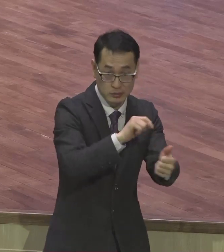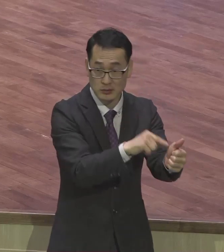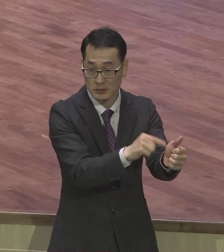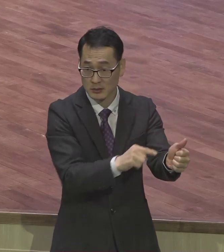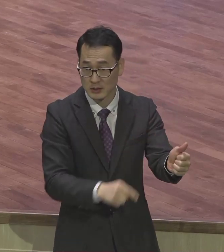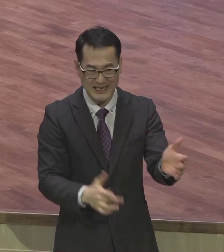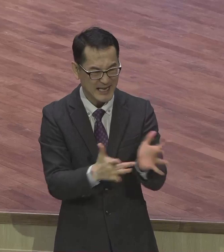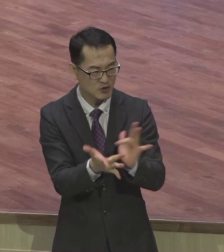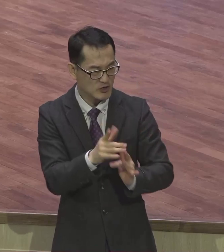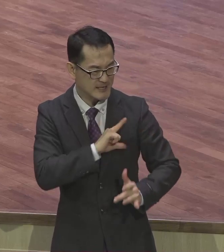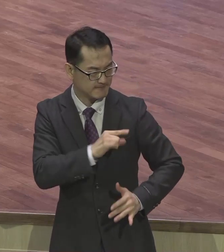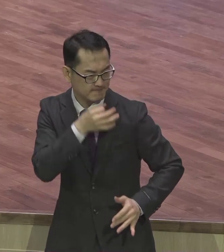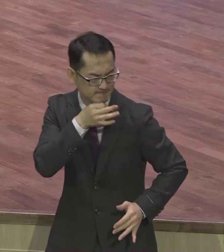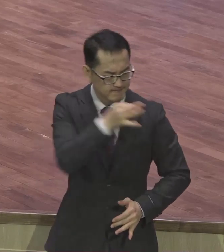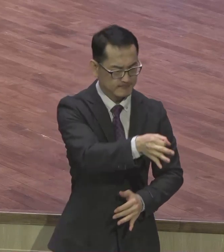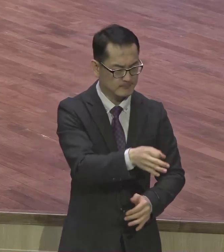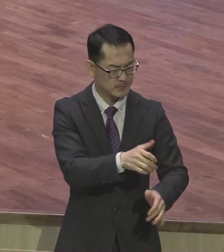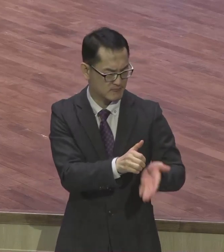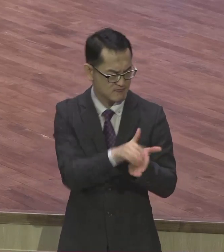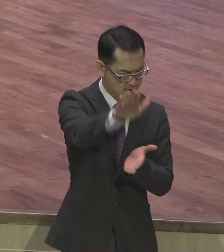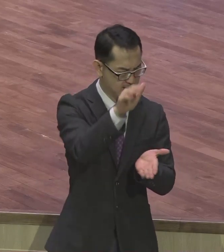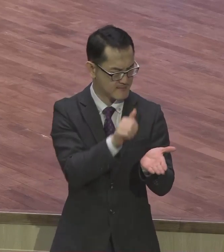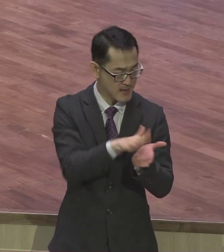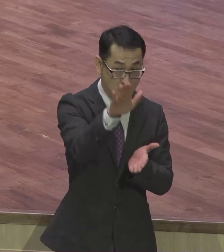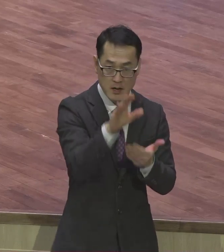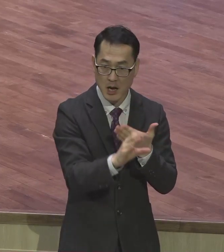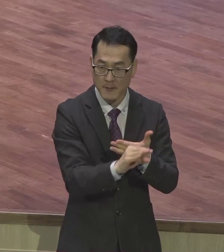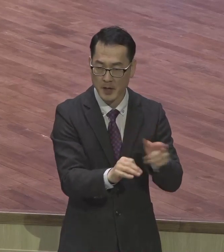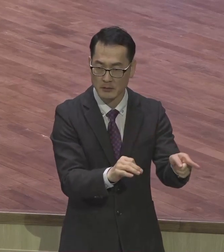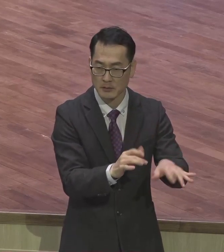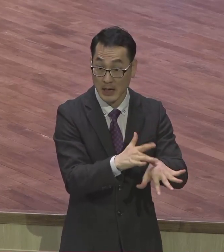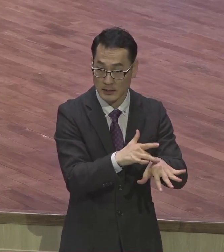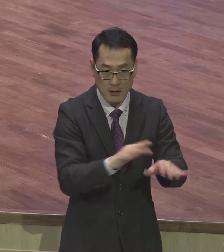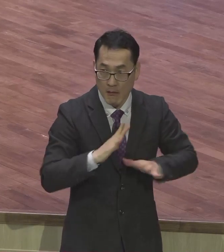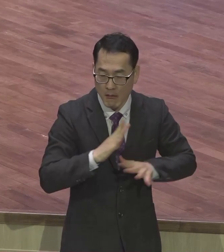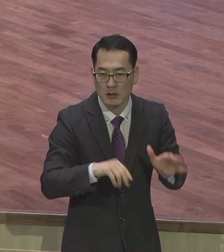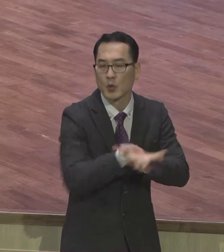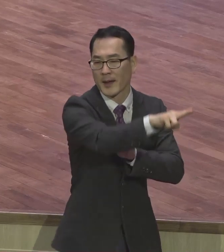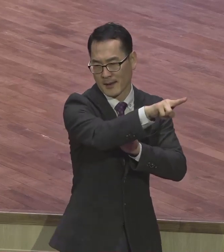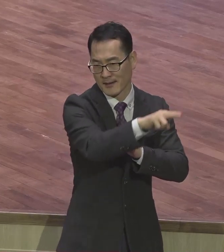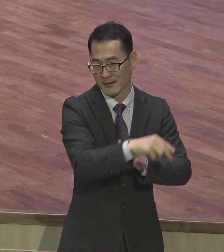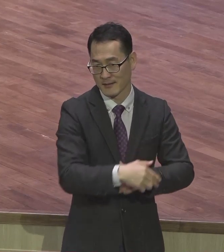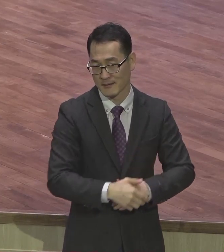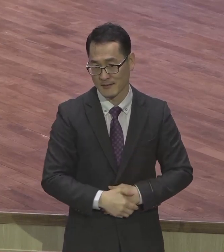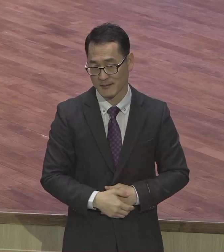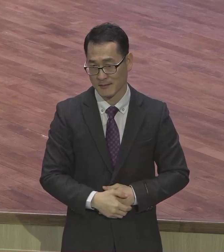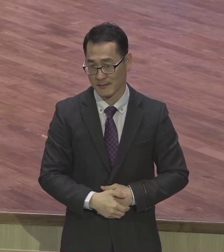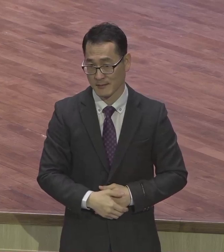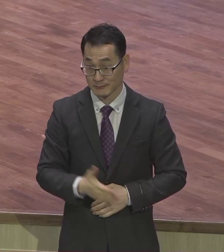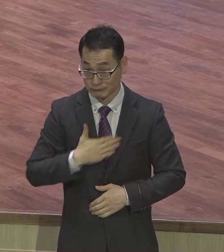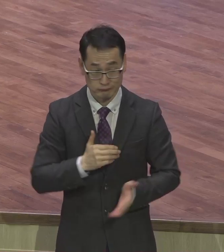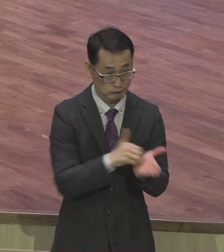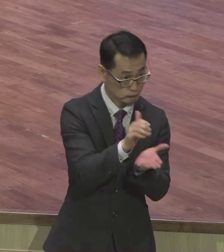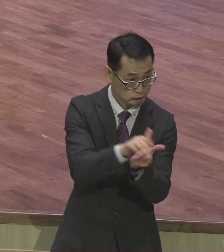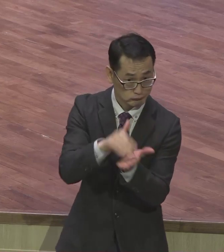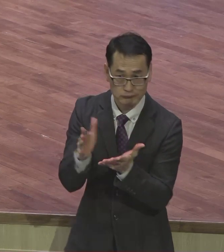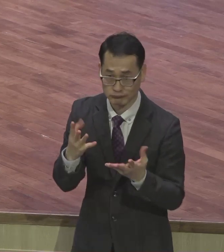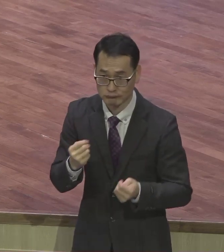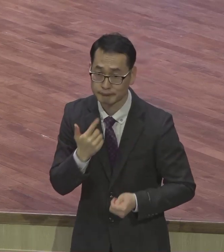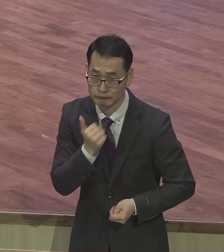이름으로 명하노니 물러가라 물러가게 돼 있어요 그게 권세예요 저는 그거 많이 했어요 귀신 많이 쫓아내여 불치병도